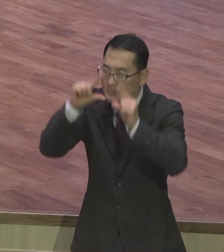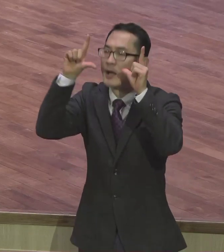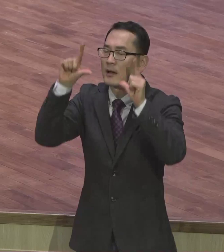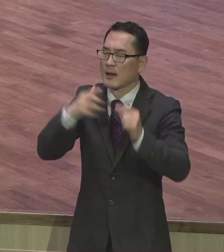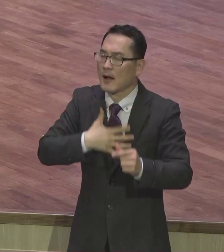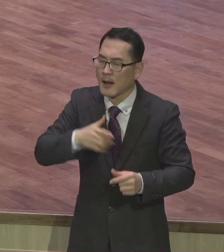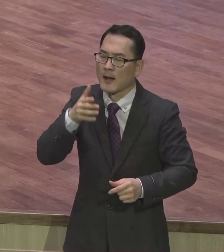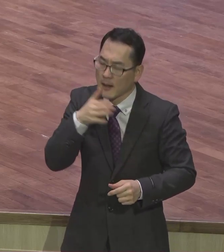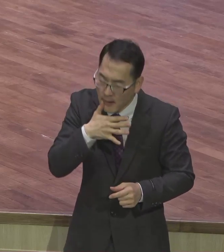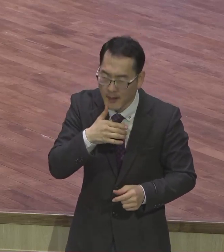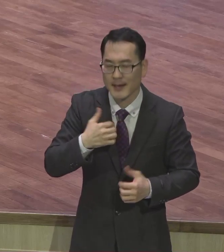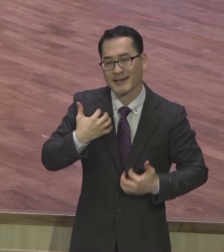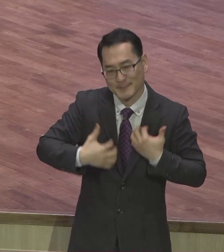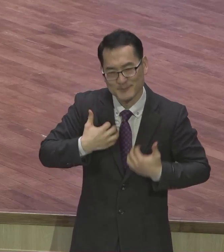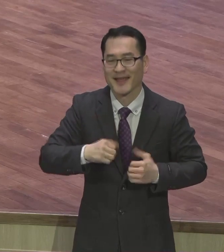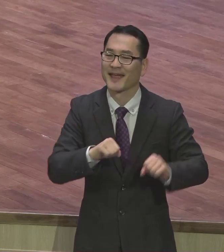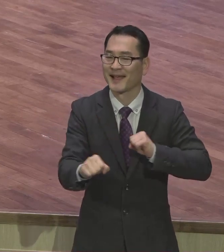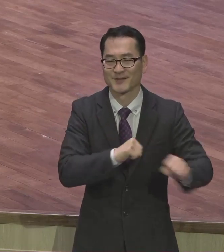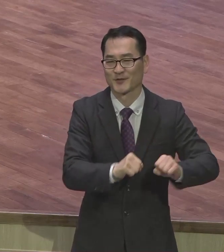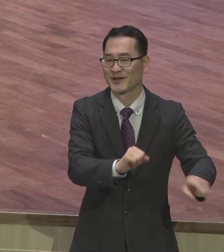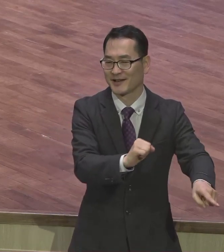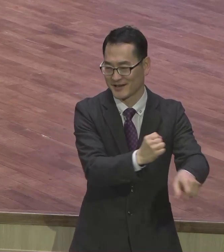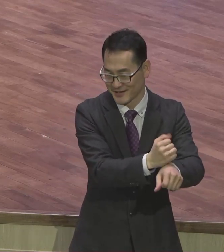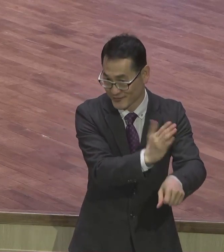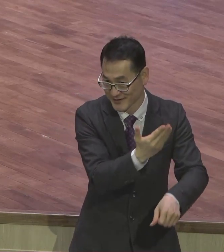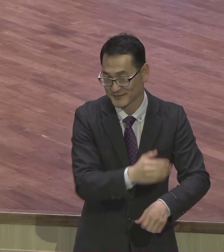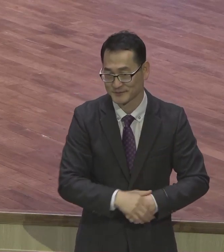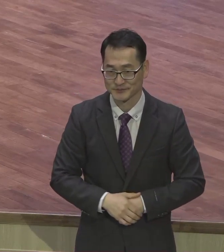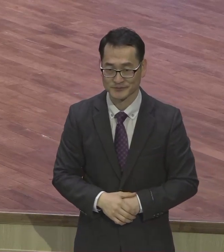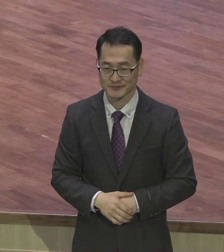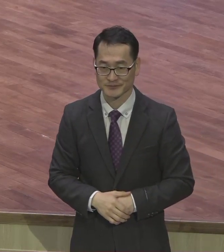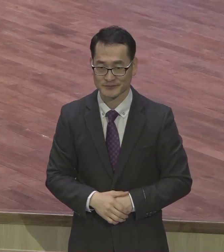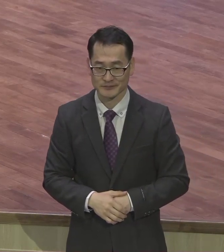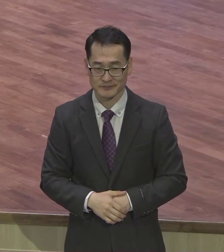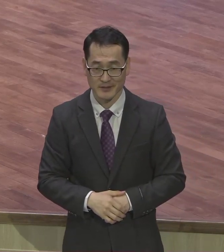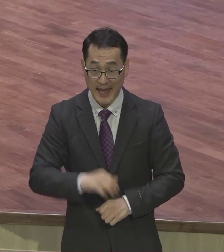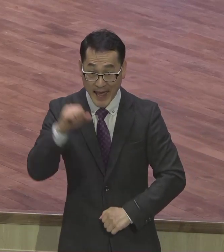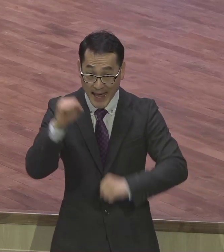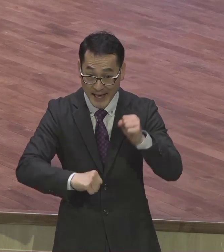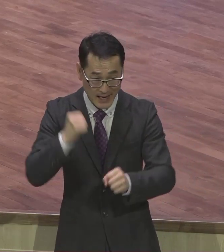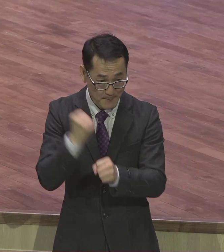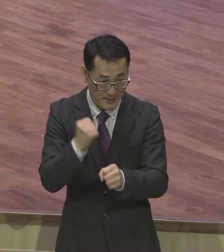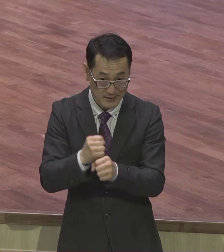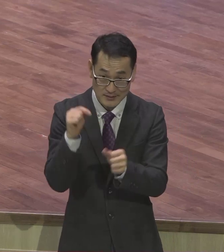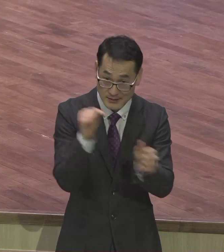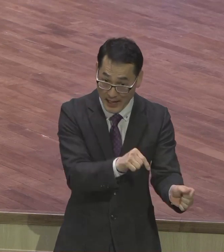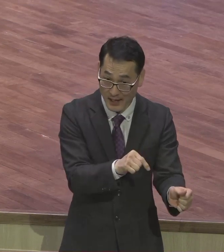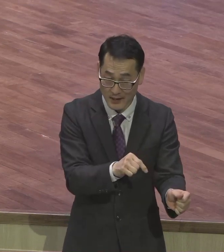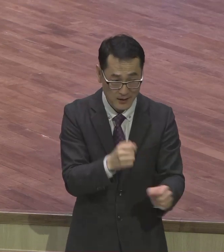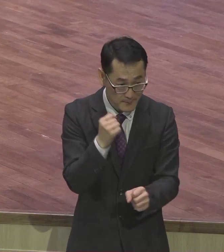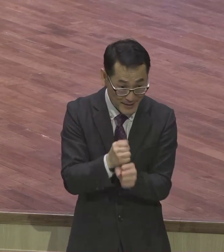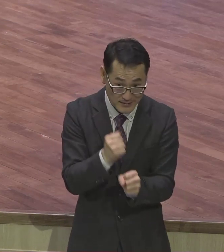여기서 행한다. 헬라말로 에네르곤이라는데 에너지를 공급한다. 그런 뜻이에요. 하나님께서